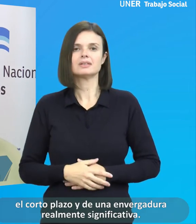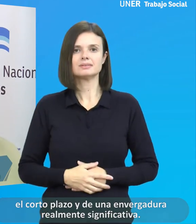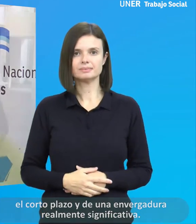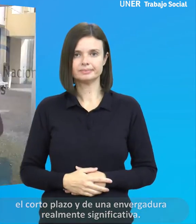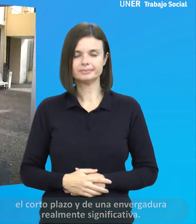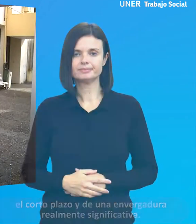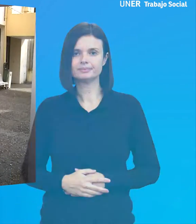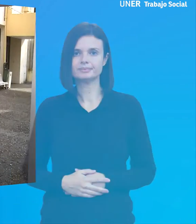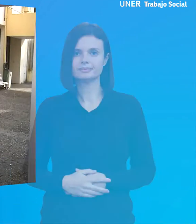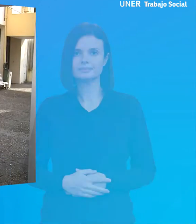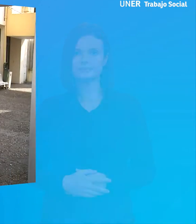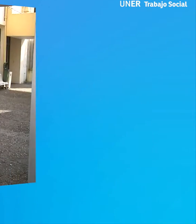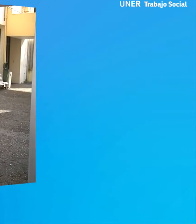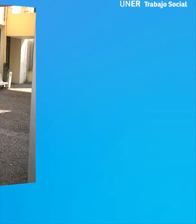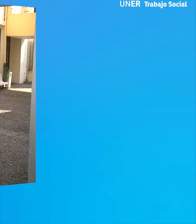significativa.